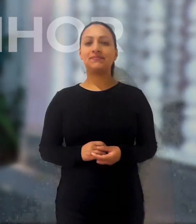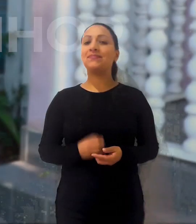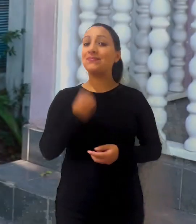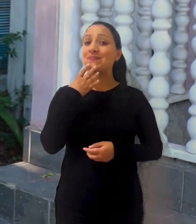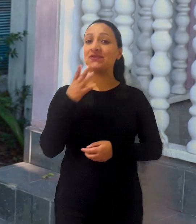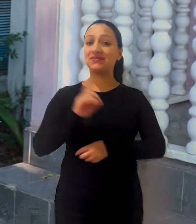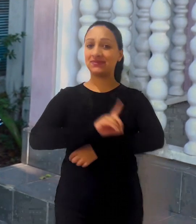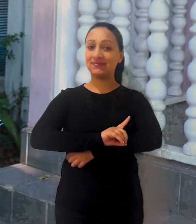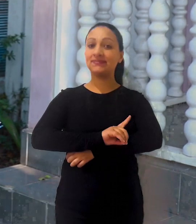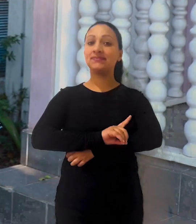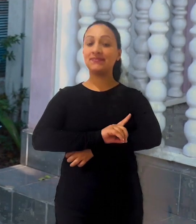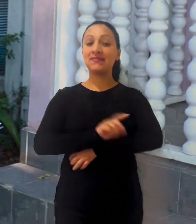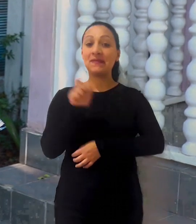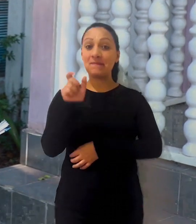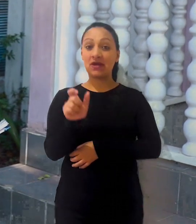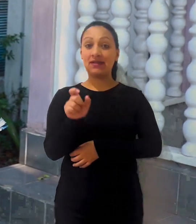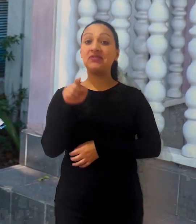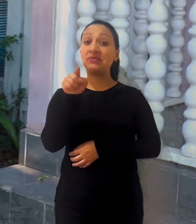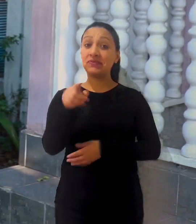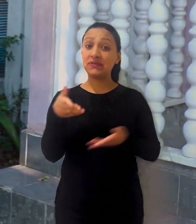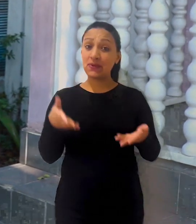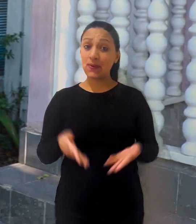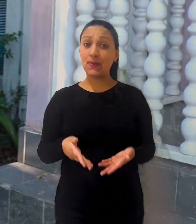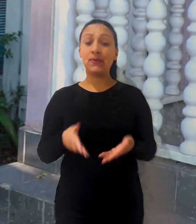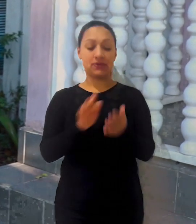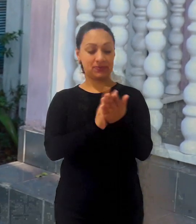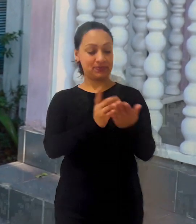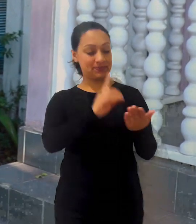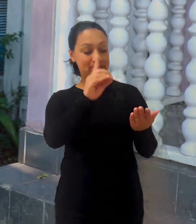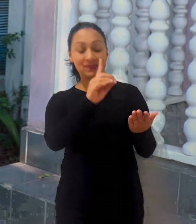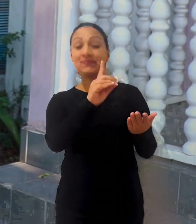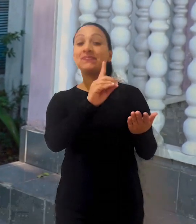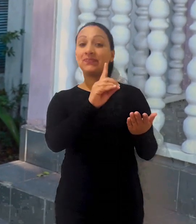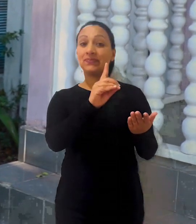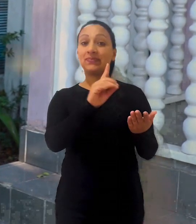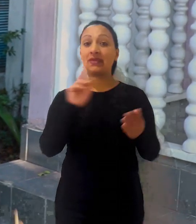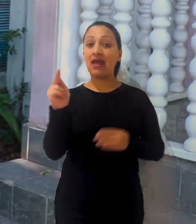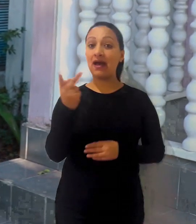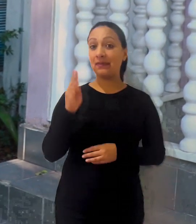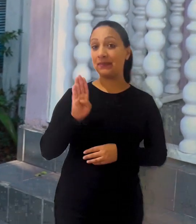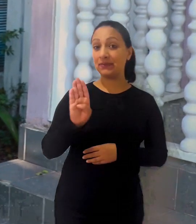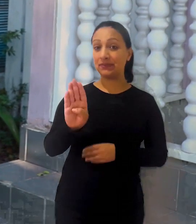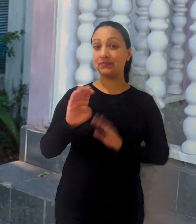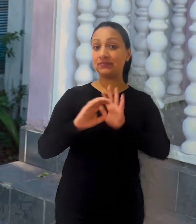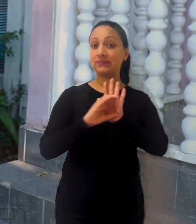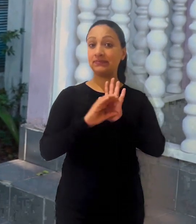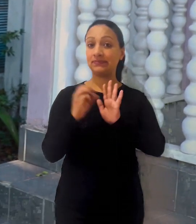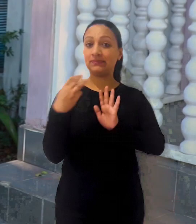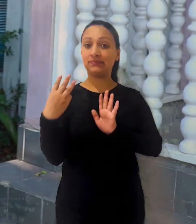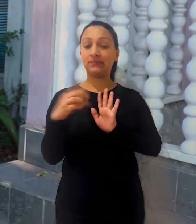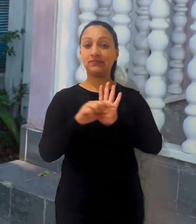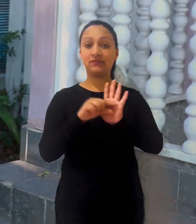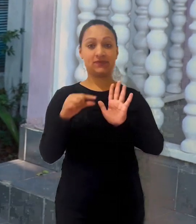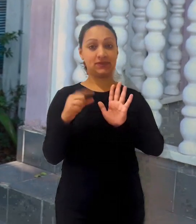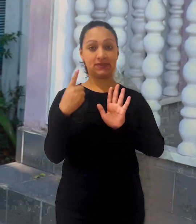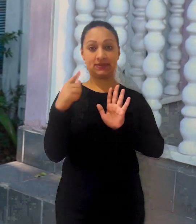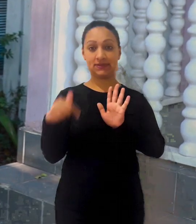Bom dia, minha palavra hoje para você se encontra no livro de Abacuque, no capítulo 3, no versículo